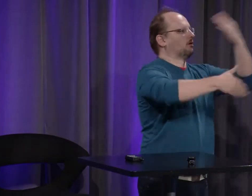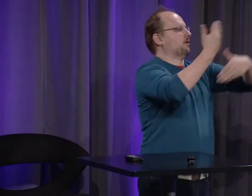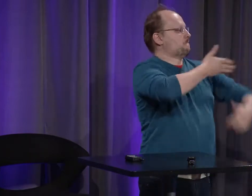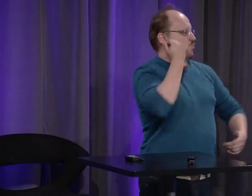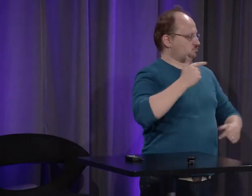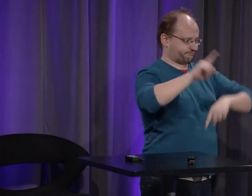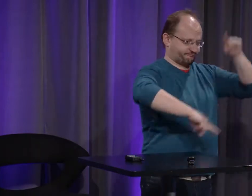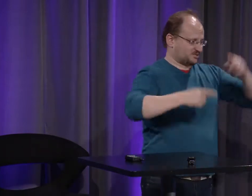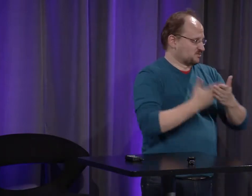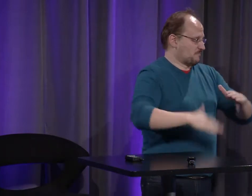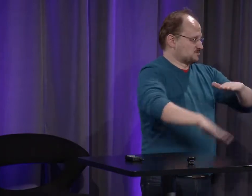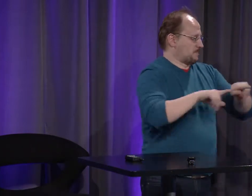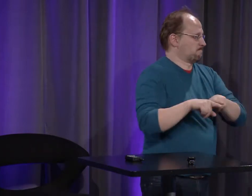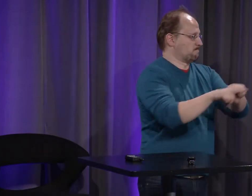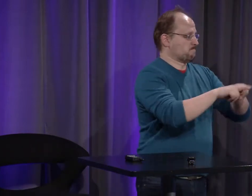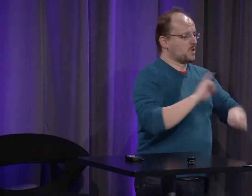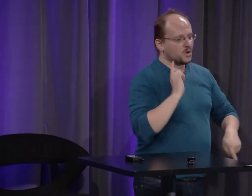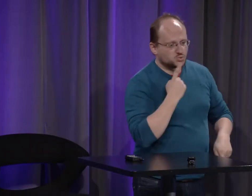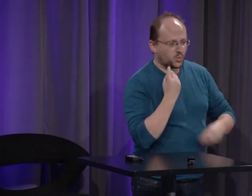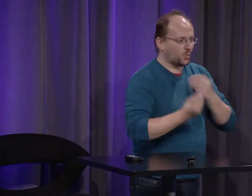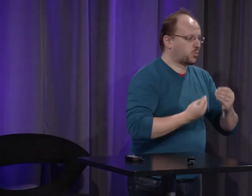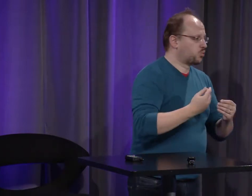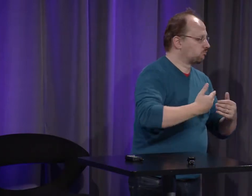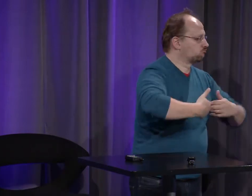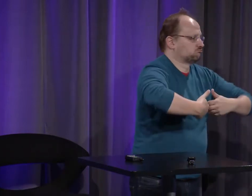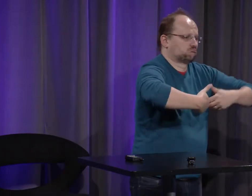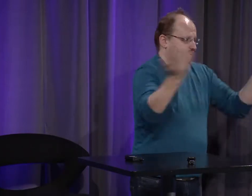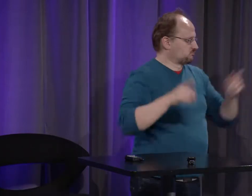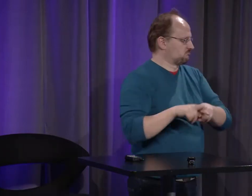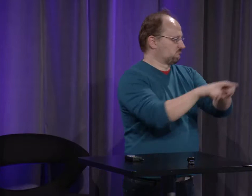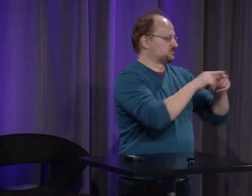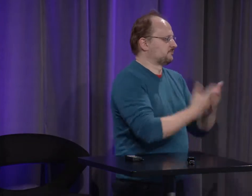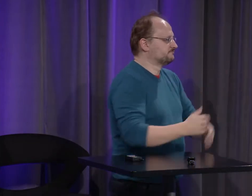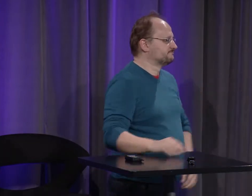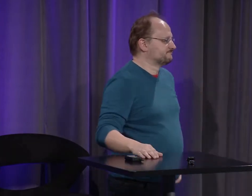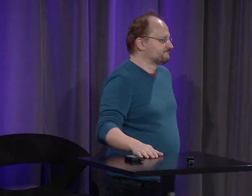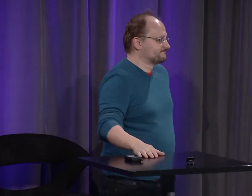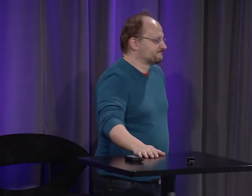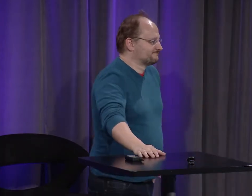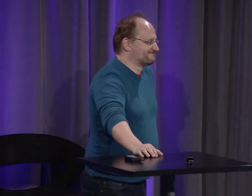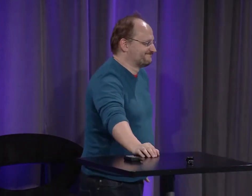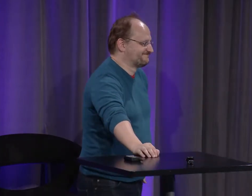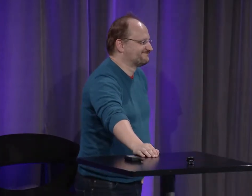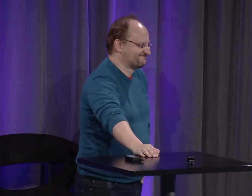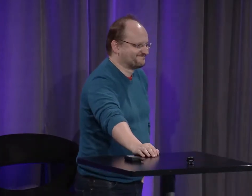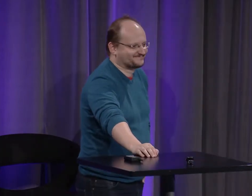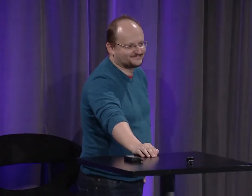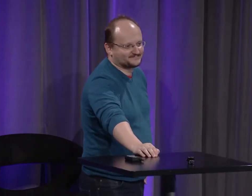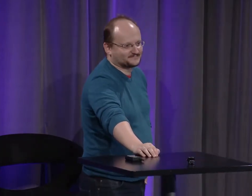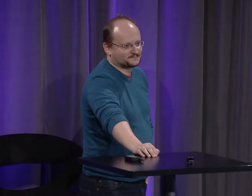plonger s'il n pas de soutien soit il va être soutenu emmené accompagné donc c'est la même situation et la même histoire pour tous je pense